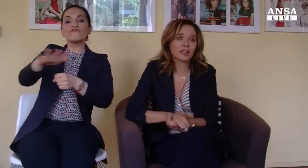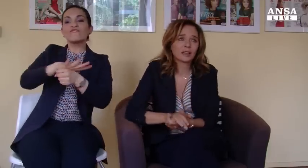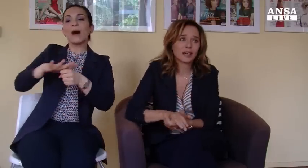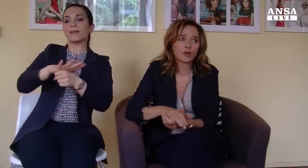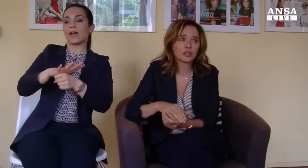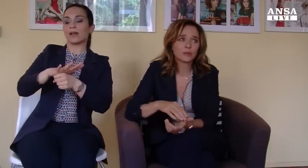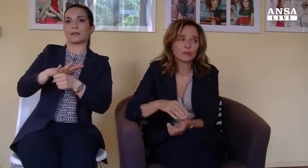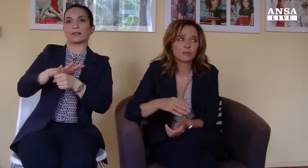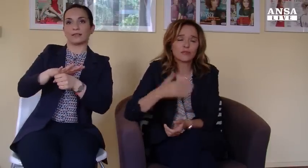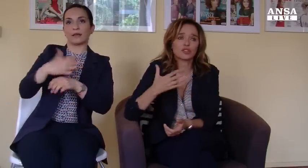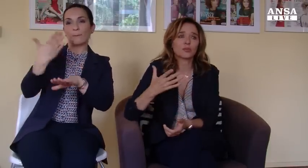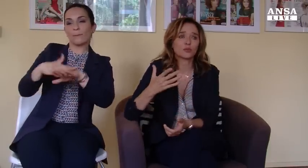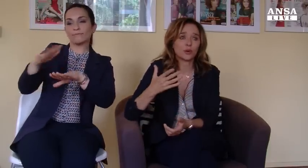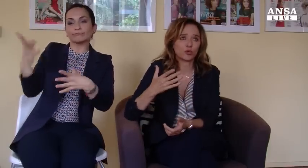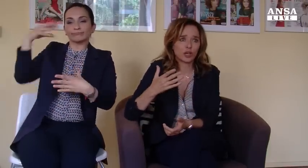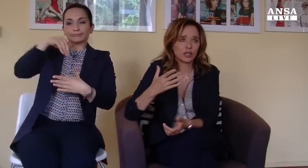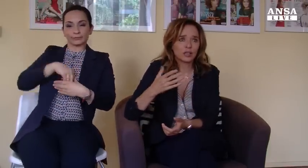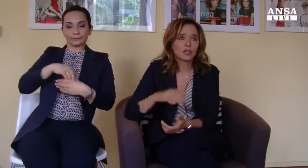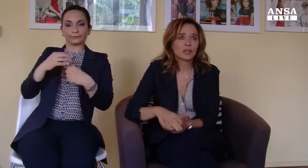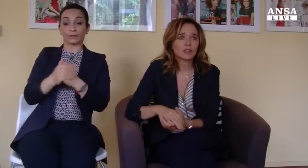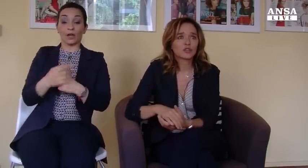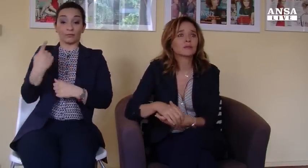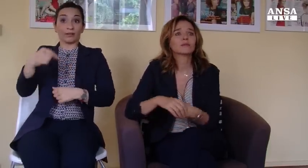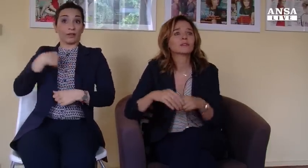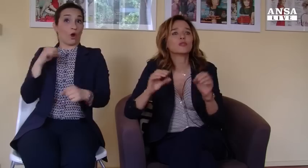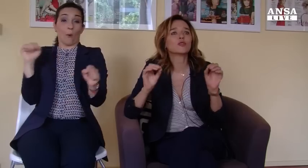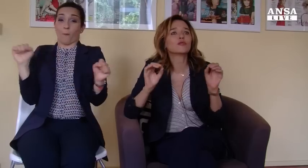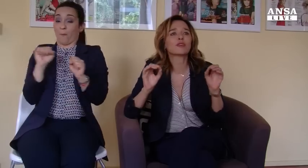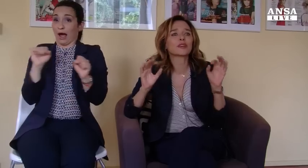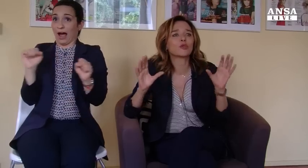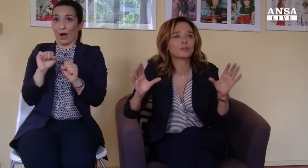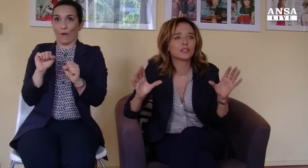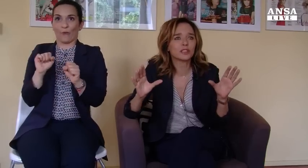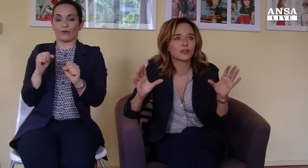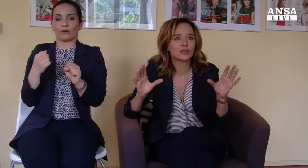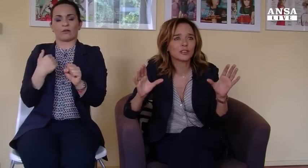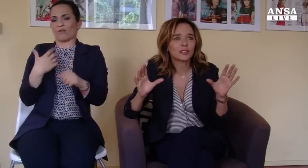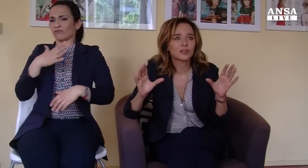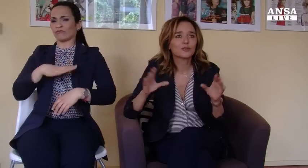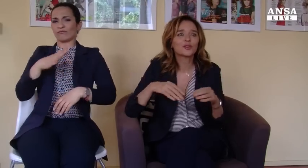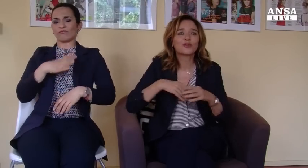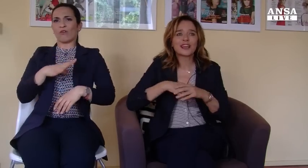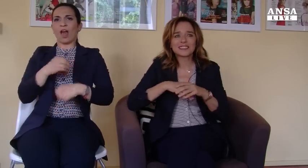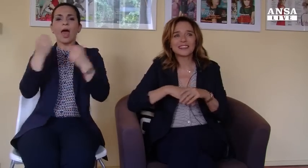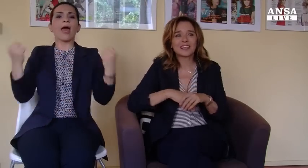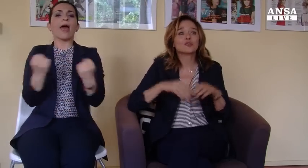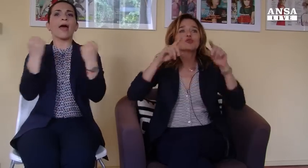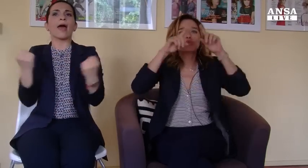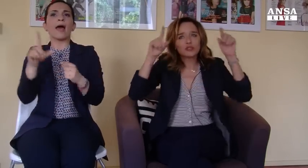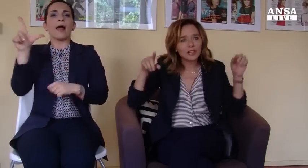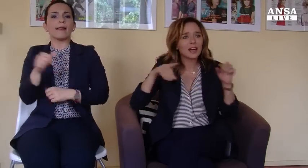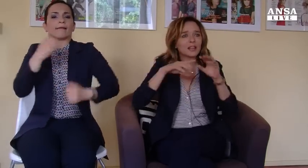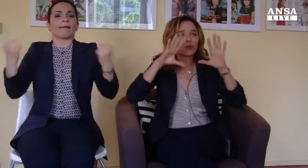cosa che mi faceva più paura. Cioè, non volevo fare il compitino, non volevo essere